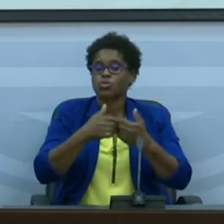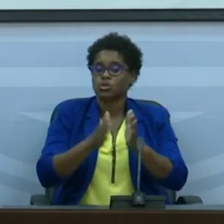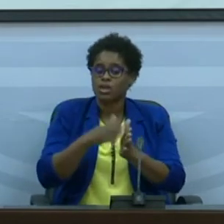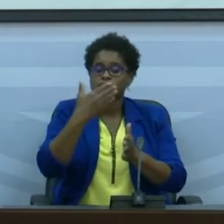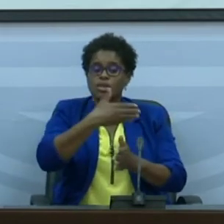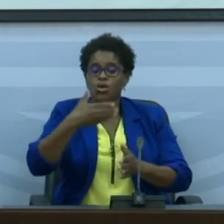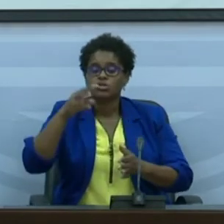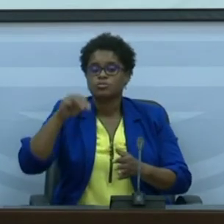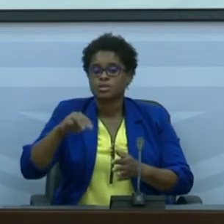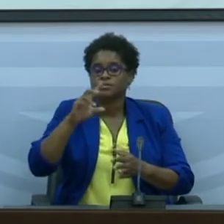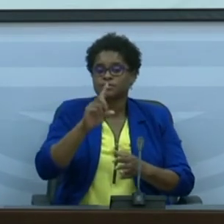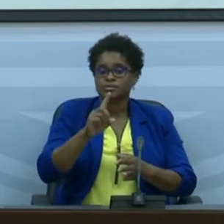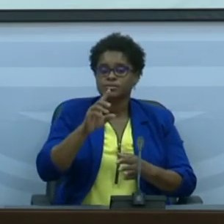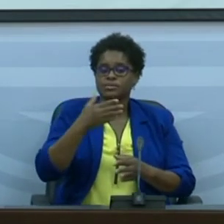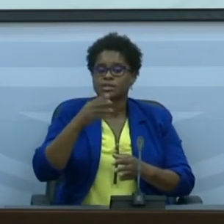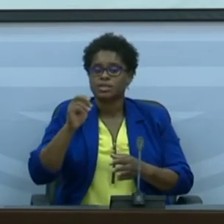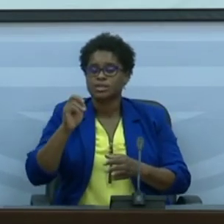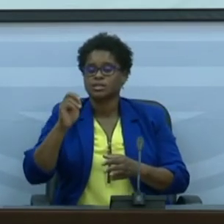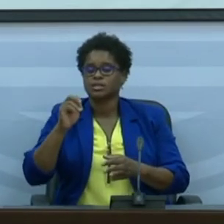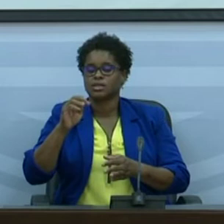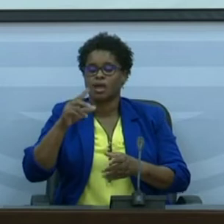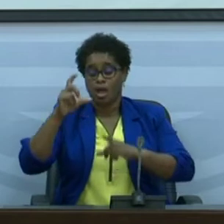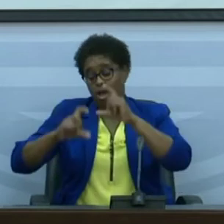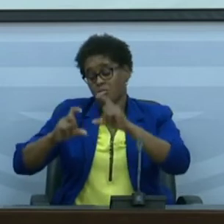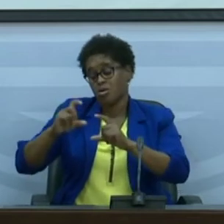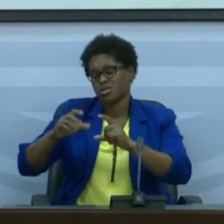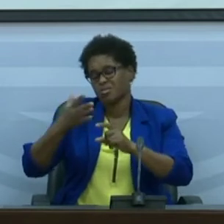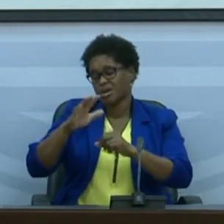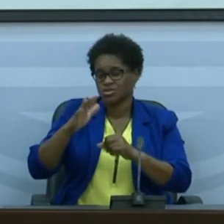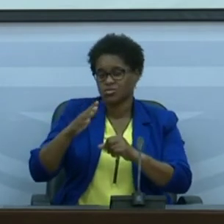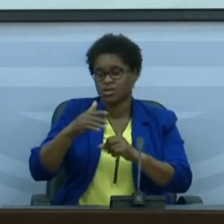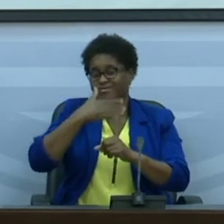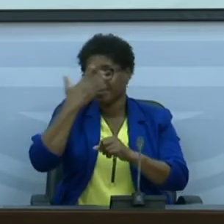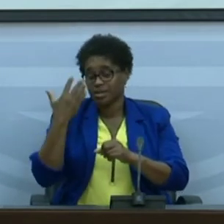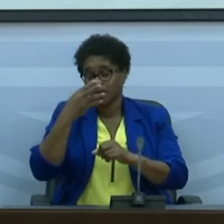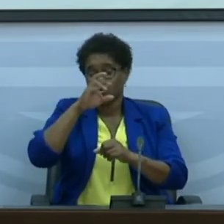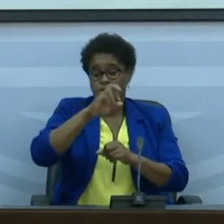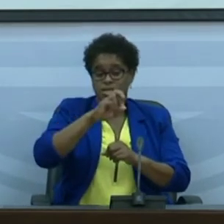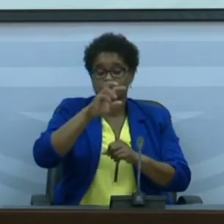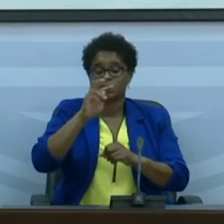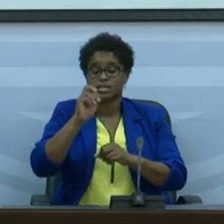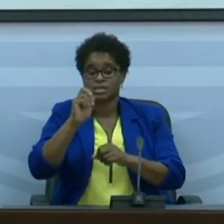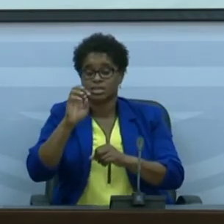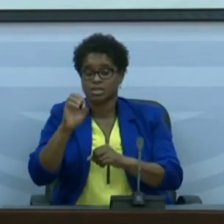.603 amostras o que nos dá uma média diária de 830